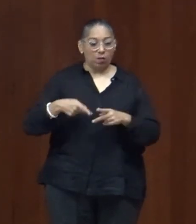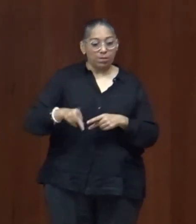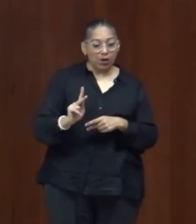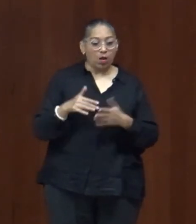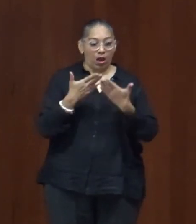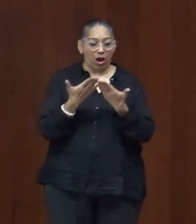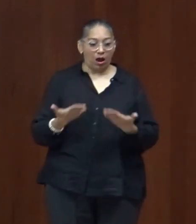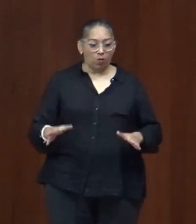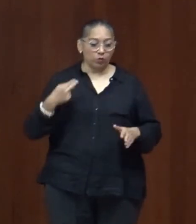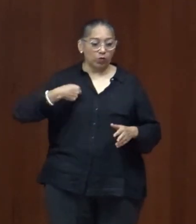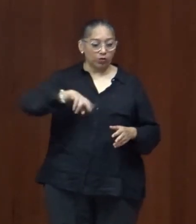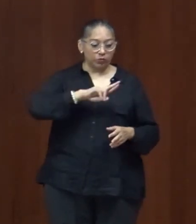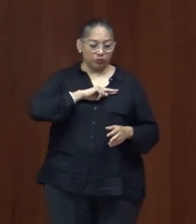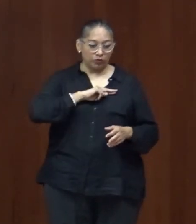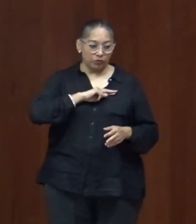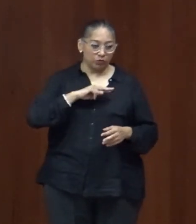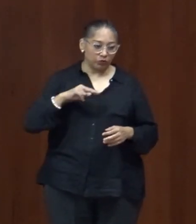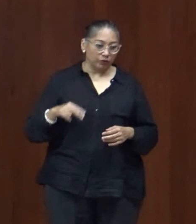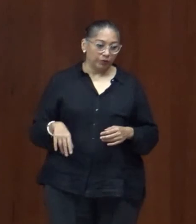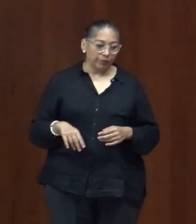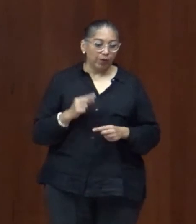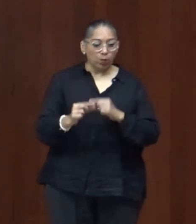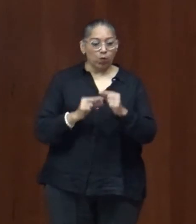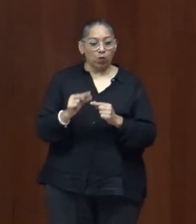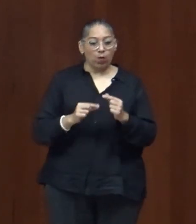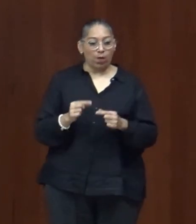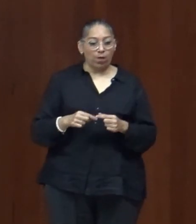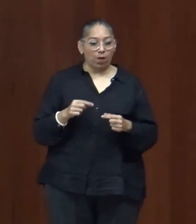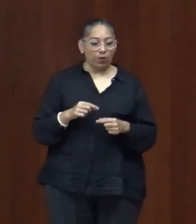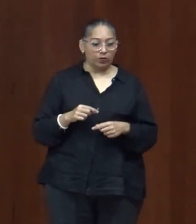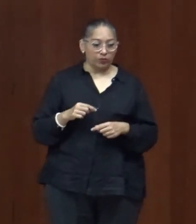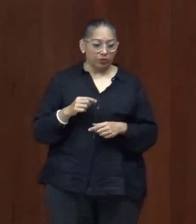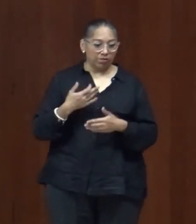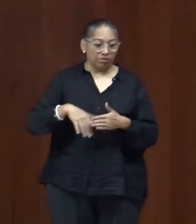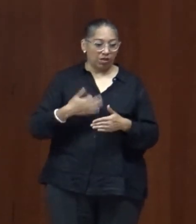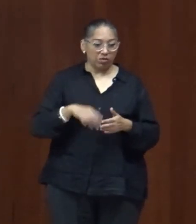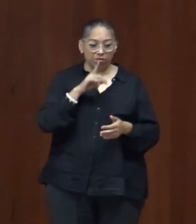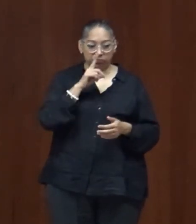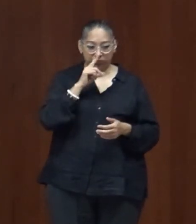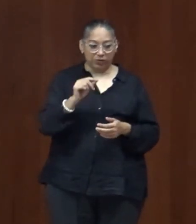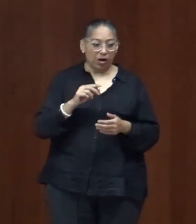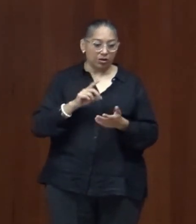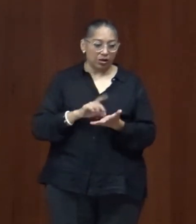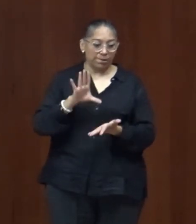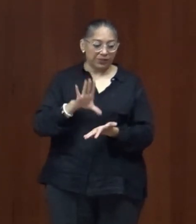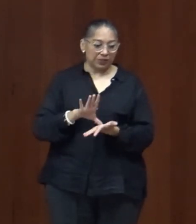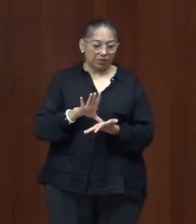ha pasado mucho tiempo sabemos que tenemos una deuda muy grande hacia las personas con discapacidad